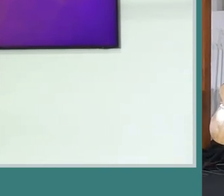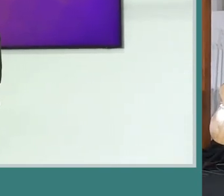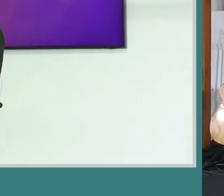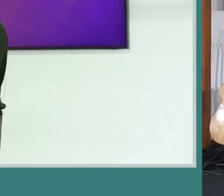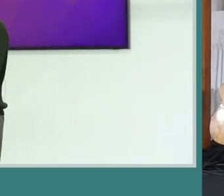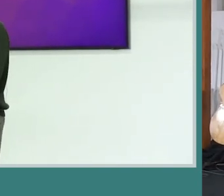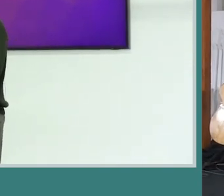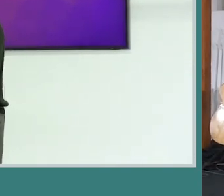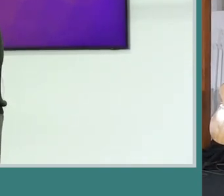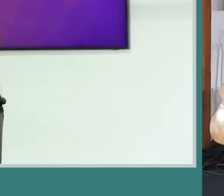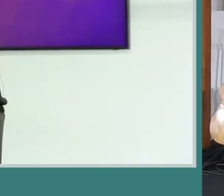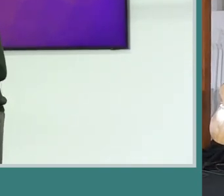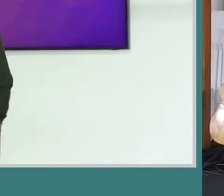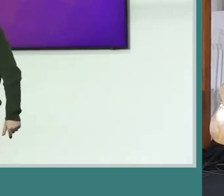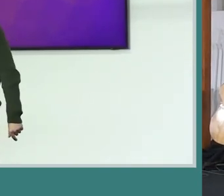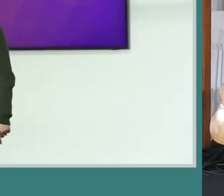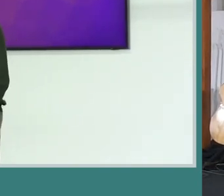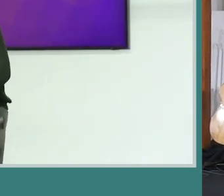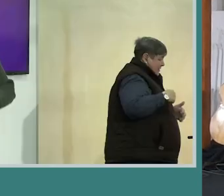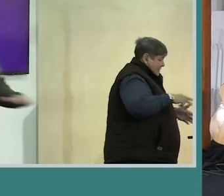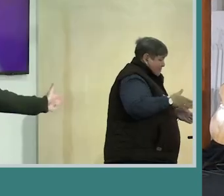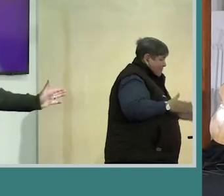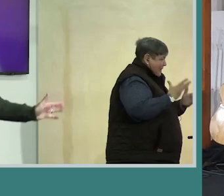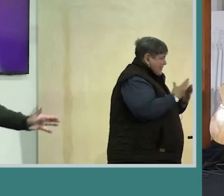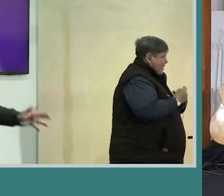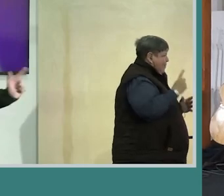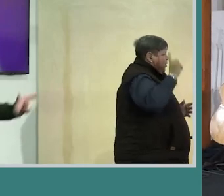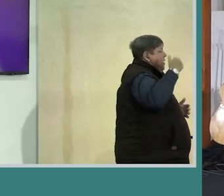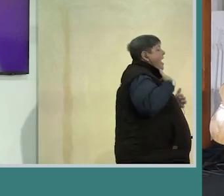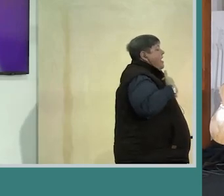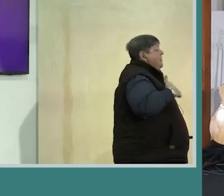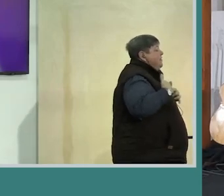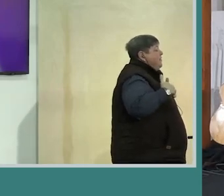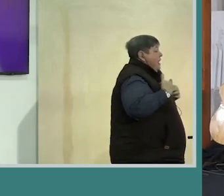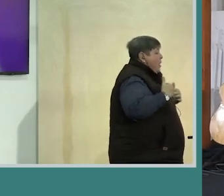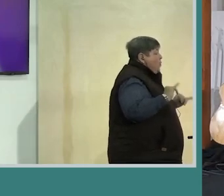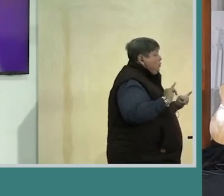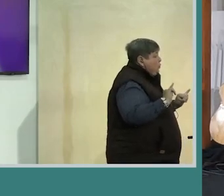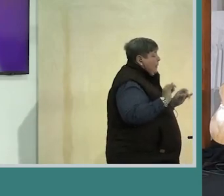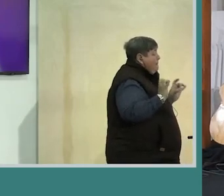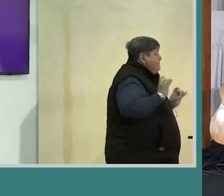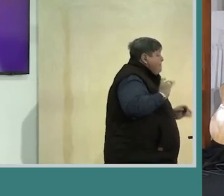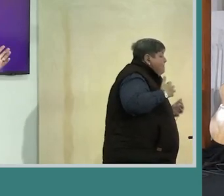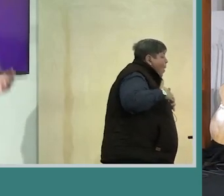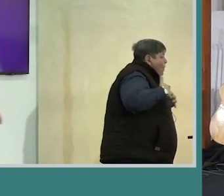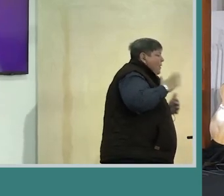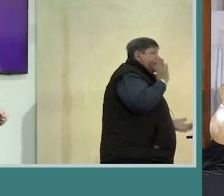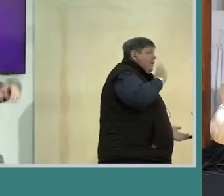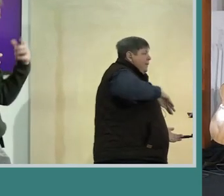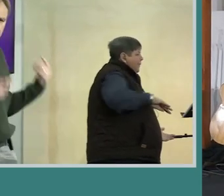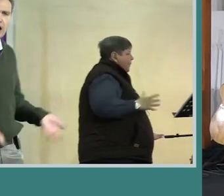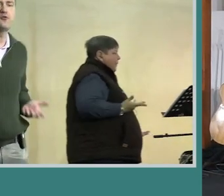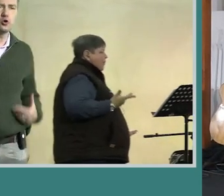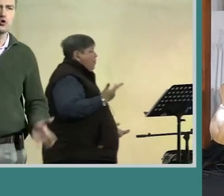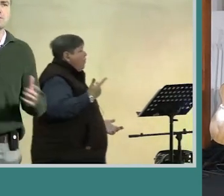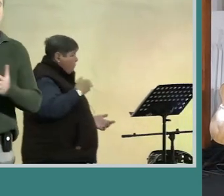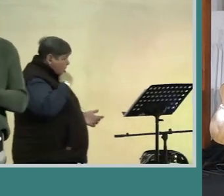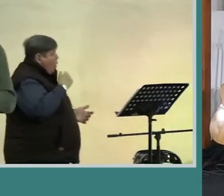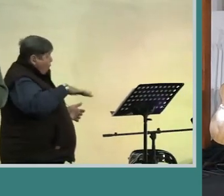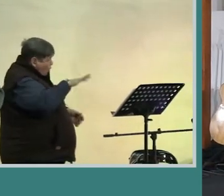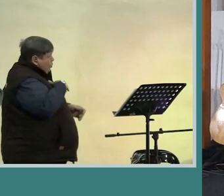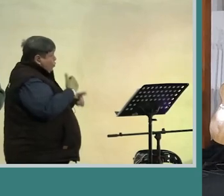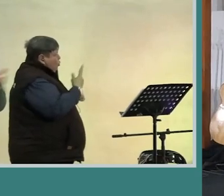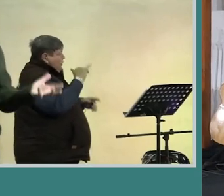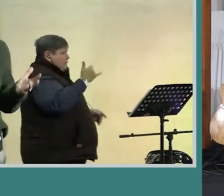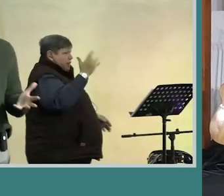my leven en as ek weet ek stap die pad kan ek vreesloos met volle vertrouwe op die Heere leef soek kom ons maak soos Jefta ons vertrouwe volkome